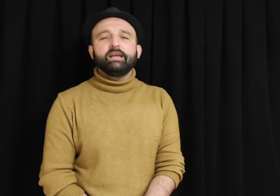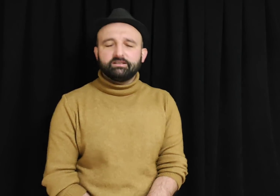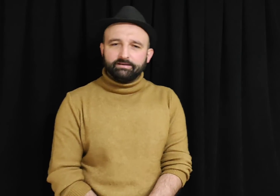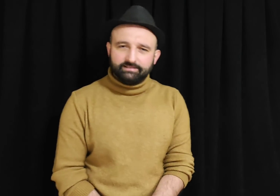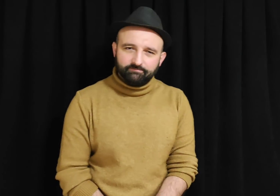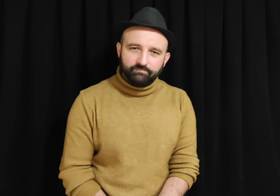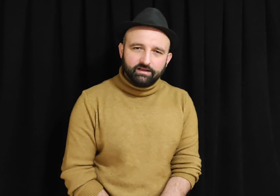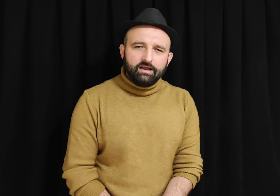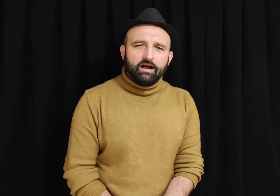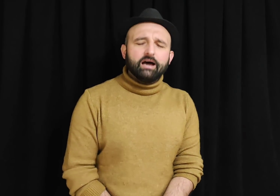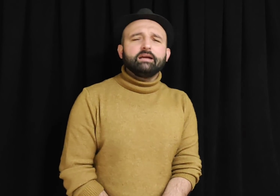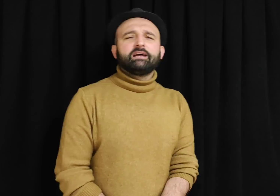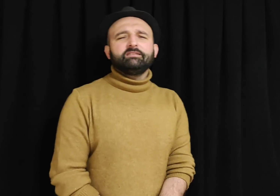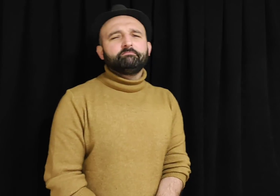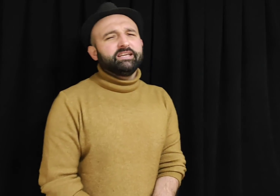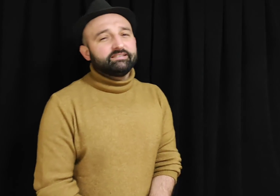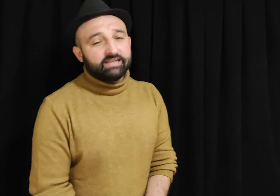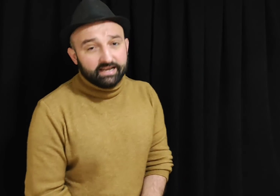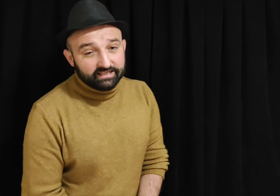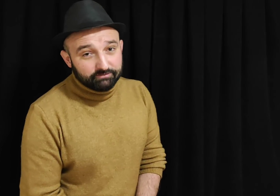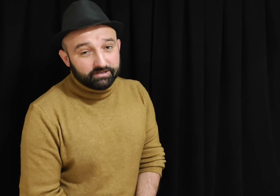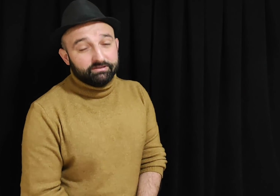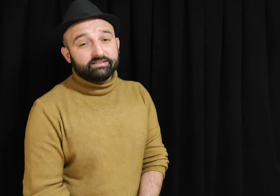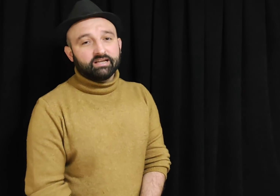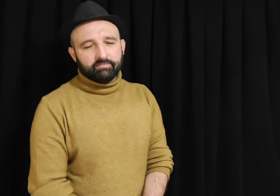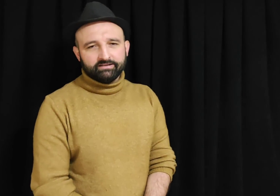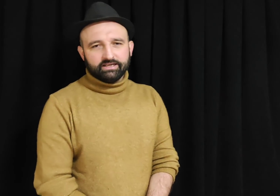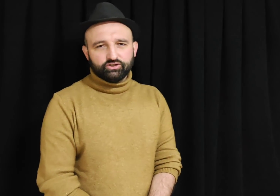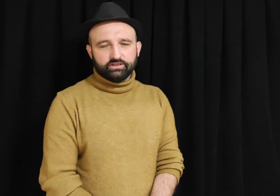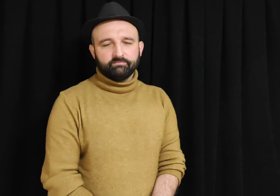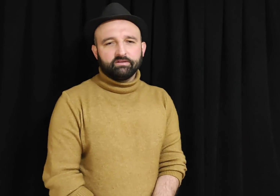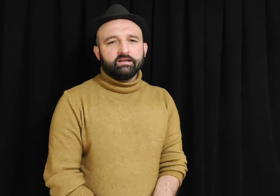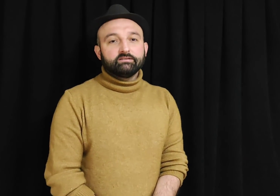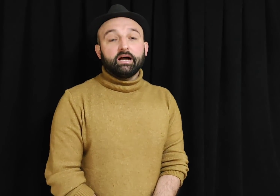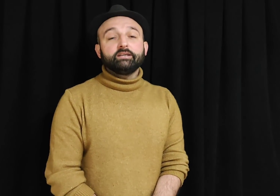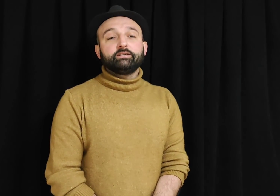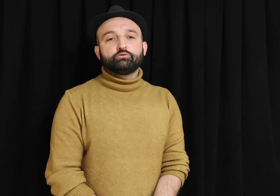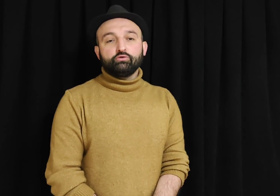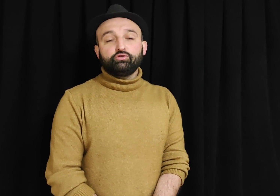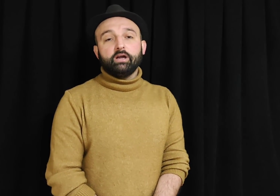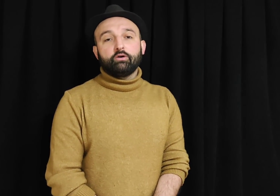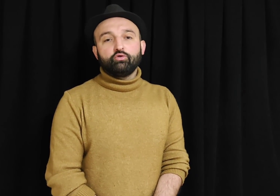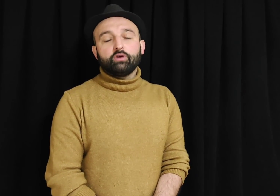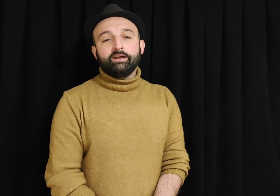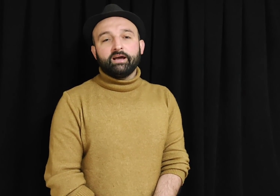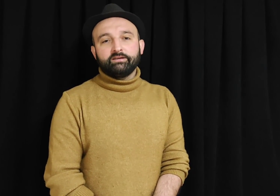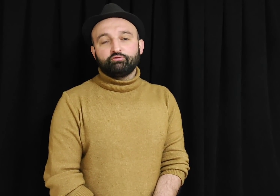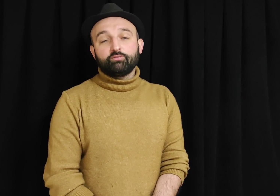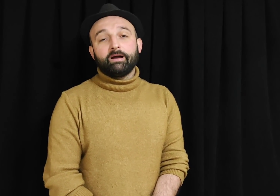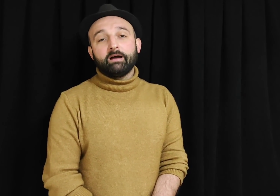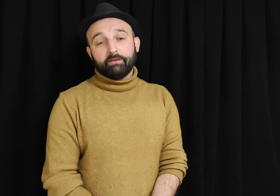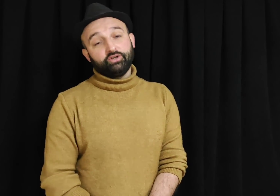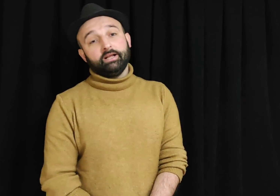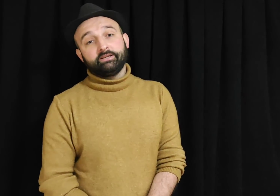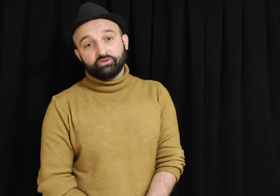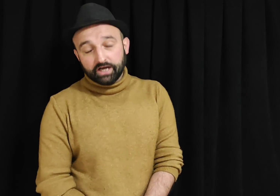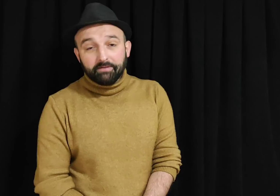etmedi. Aradan bir sene gibi bir zaman geçti. Ta ki Rusya, Ukrayna'yı vurmaya başlayınca